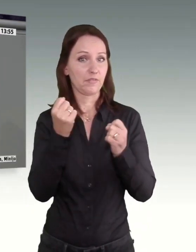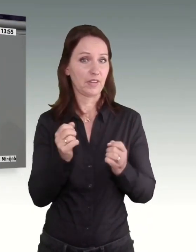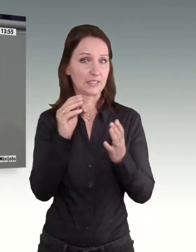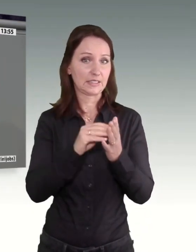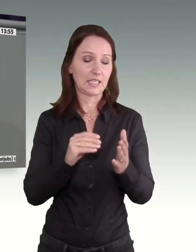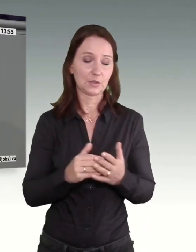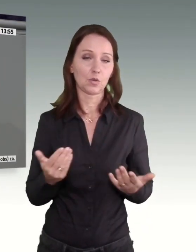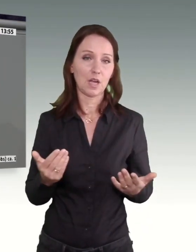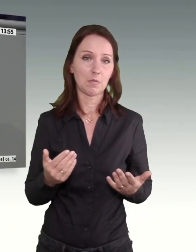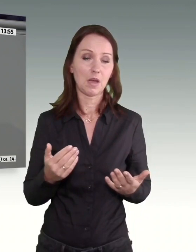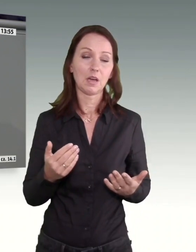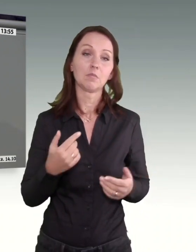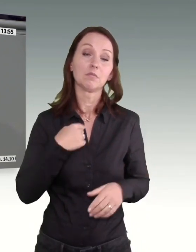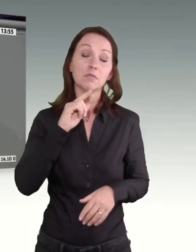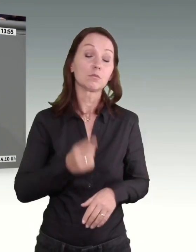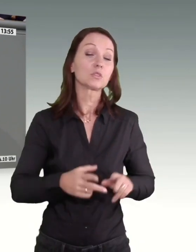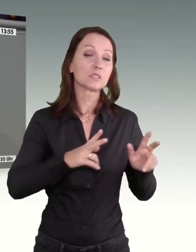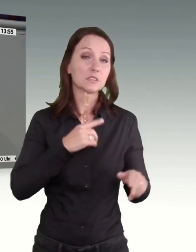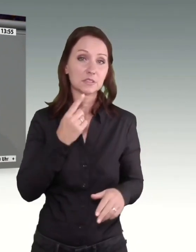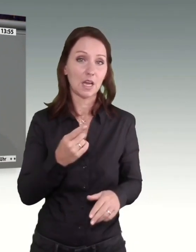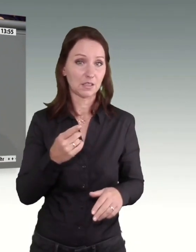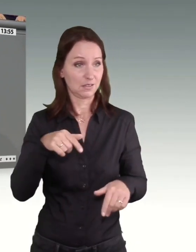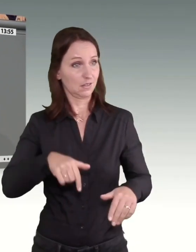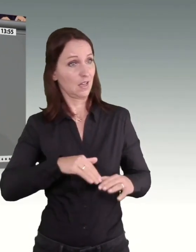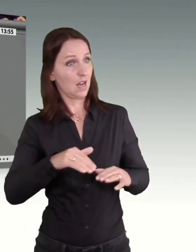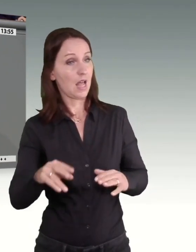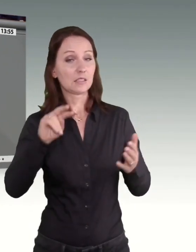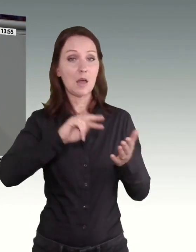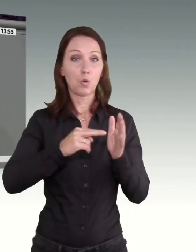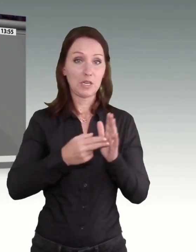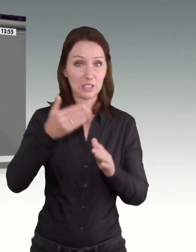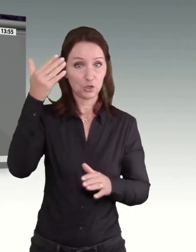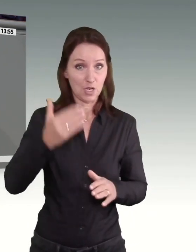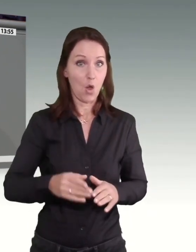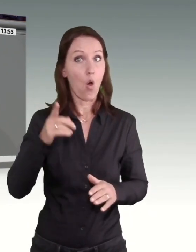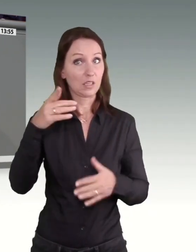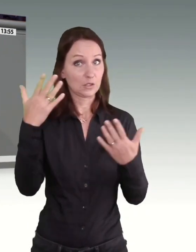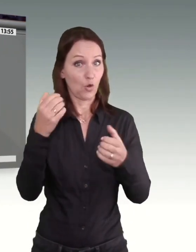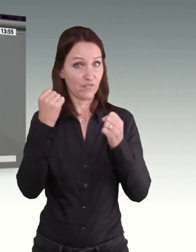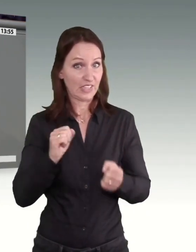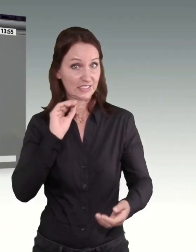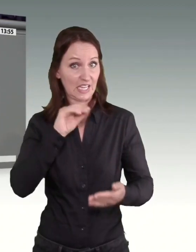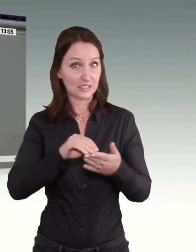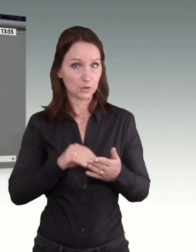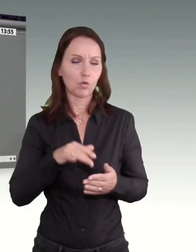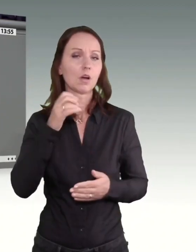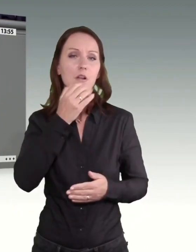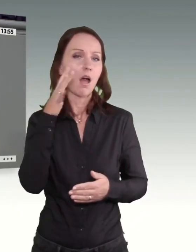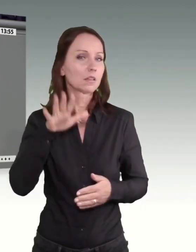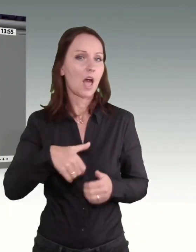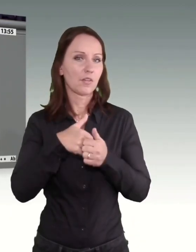politische Festsetzung von Löhnen in diesem Land bleibt natürlich nicht folgenlos. Wir haben wohlgemerkt seit